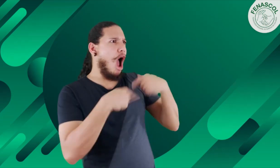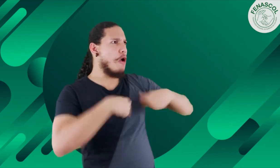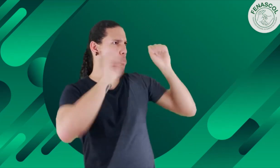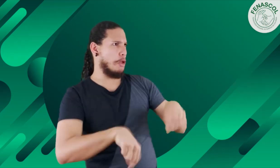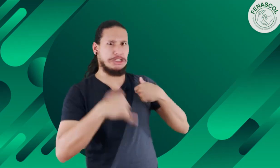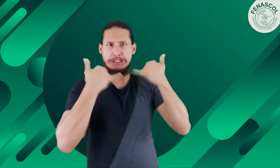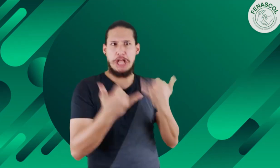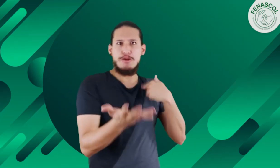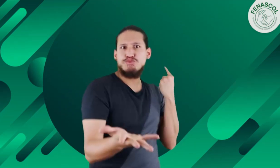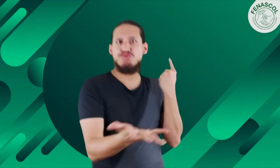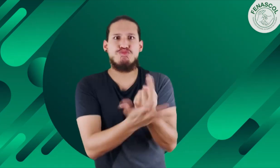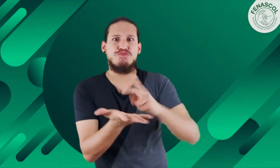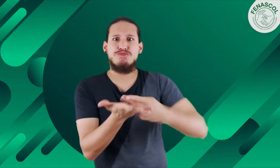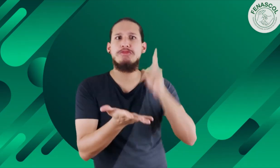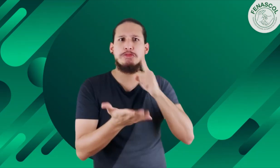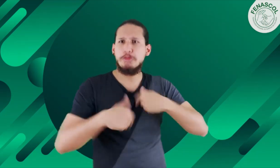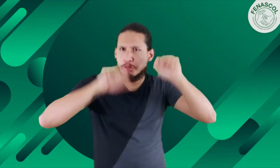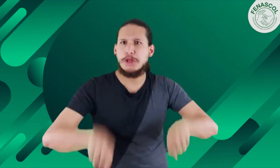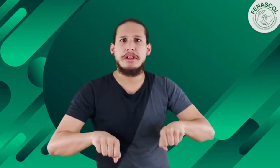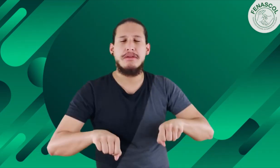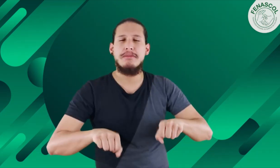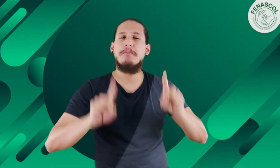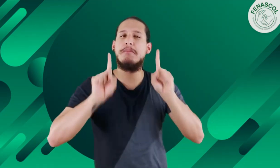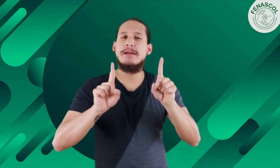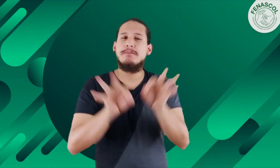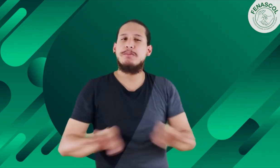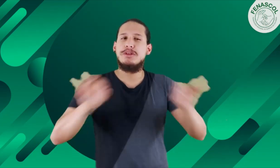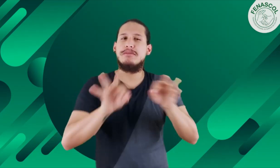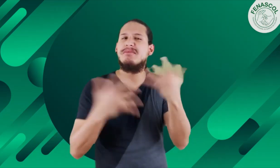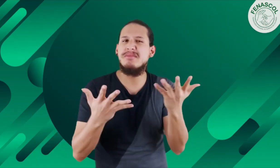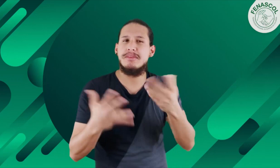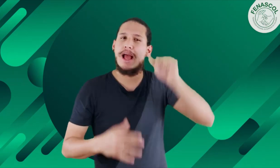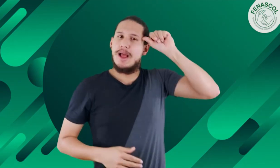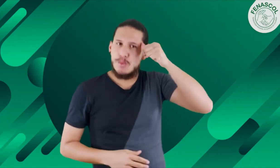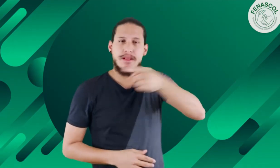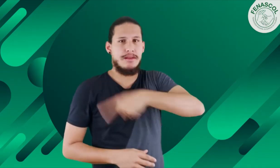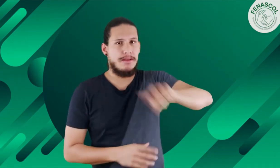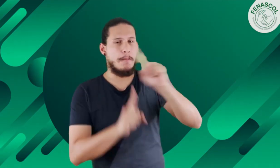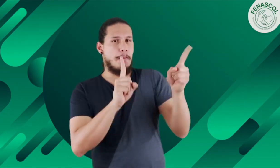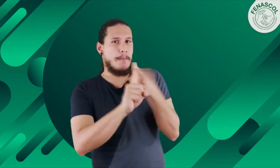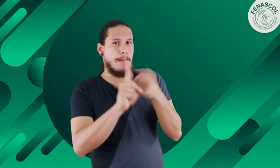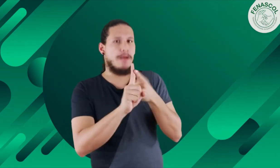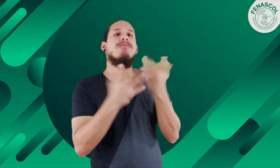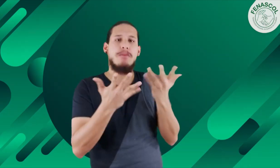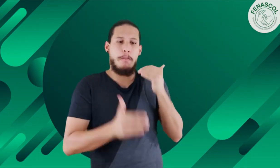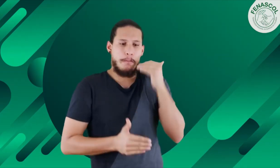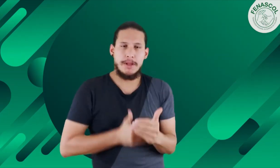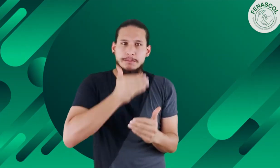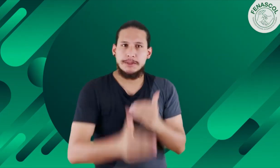Ustedes podrán decir, listo, entonces yo también puedo ser un intérprete sordo. Sin embargo, es muy importante recordar que esto es un